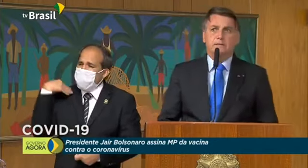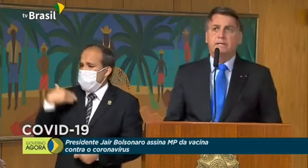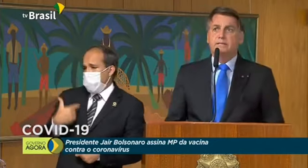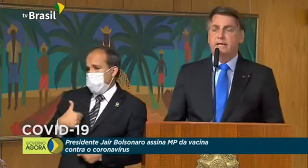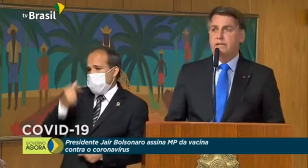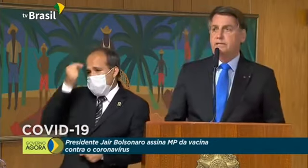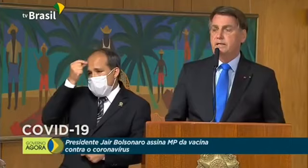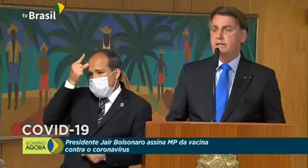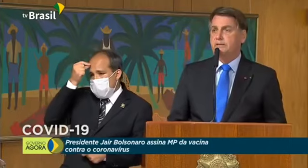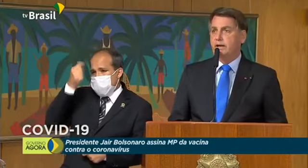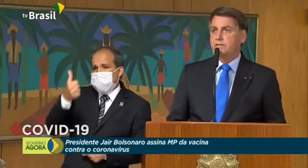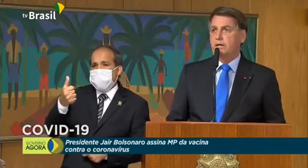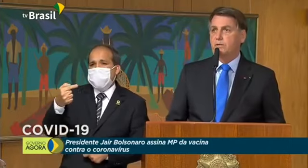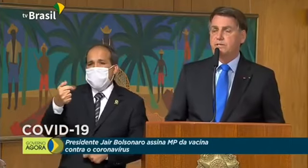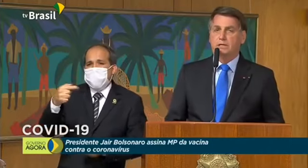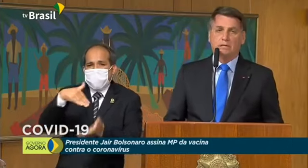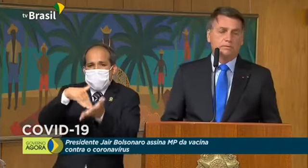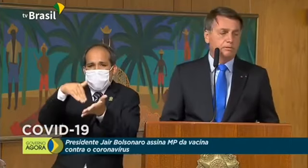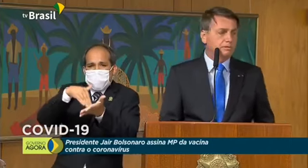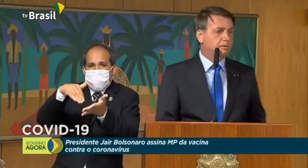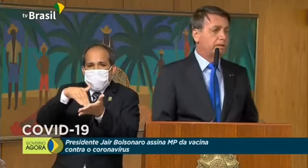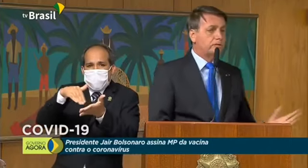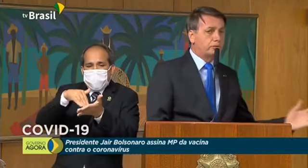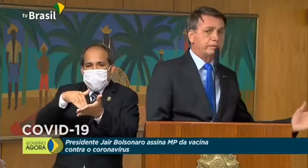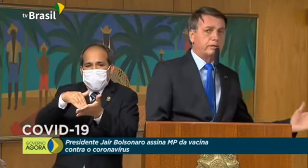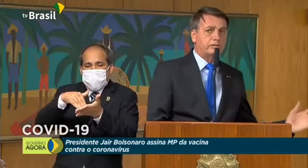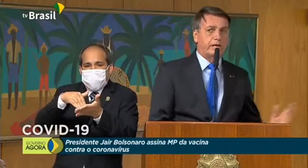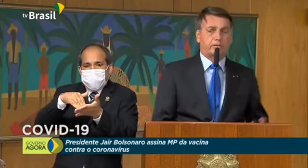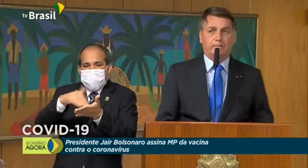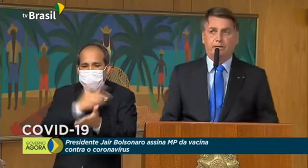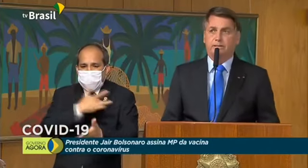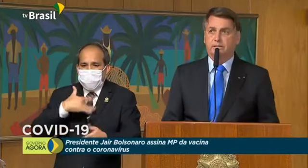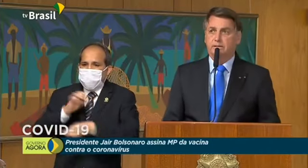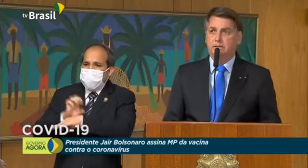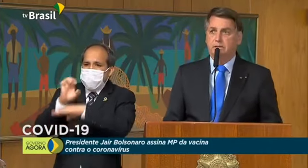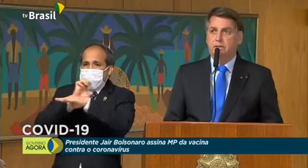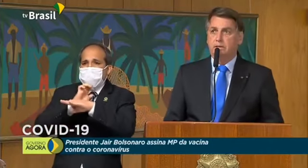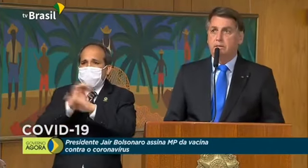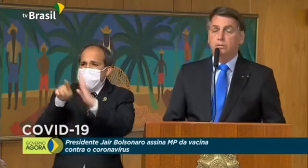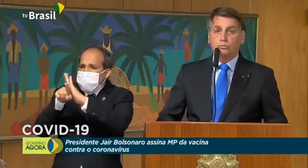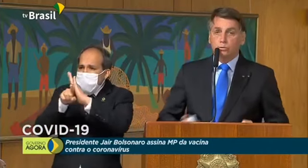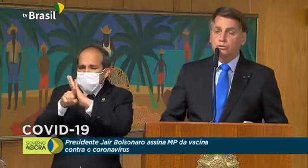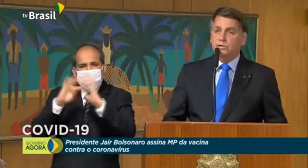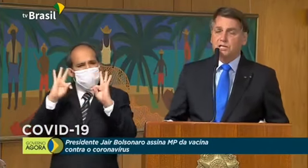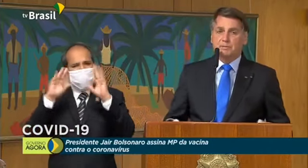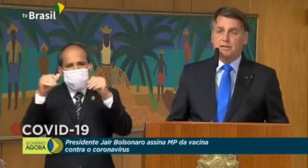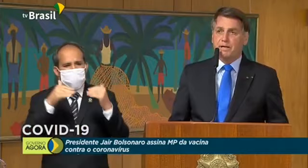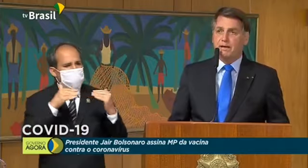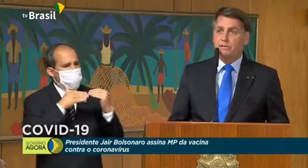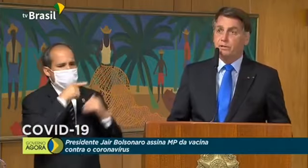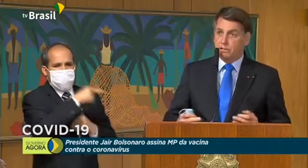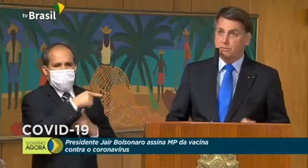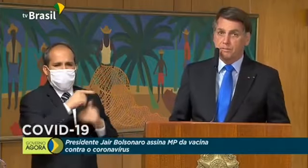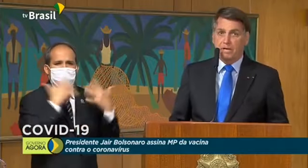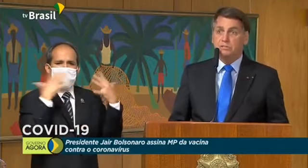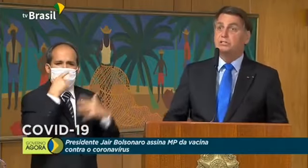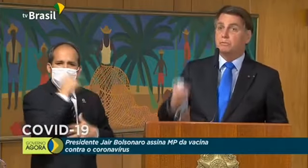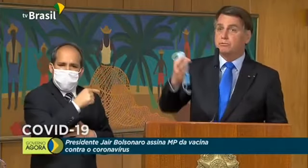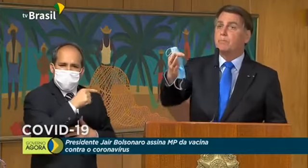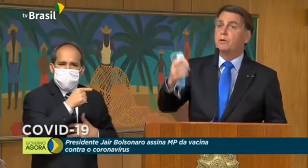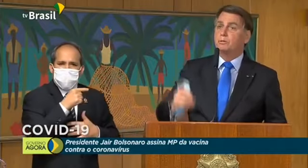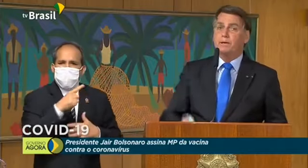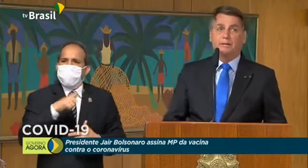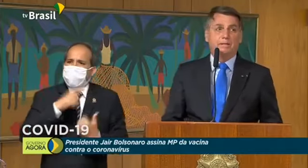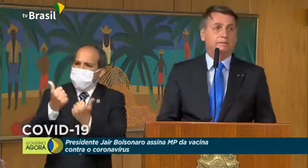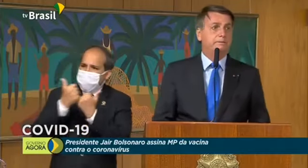17 secretários de saúde estaduais foram consultados e todos elogiaram o trabalho dele. Que tudo o que eles precisavam, e nós tínhamos meios,